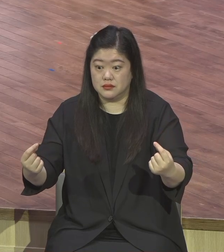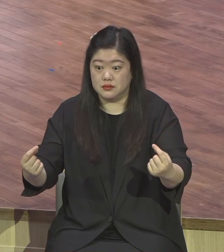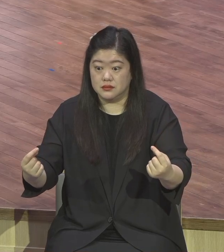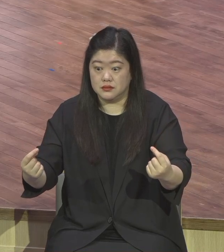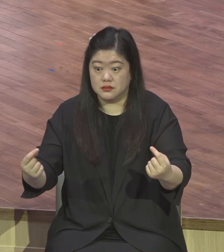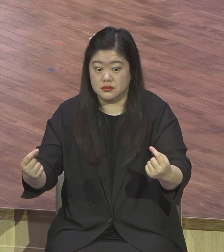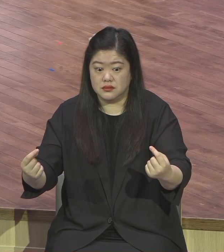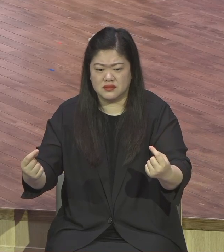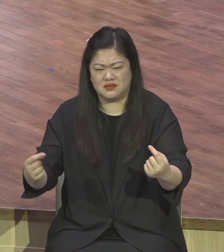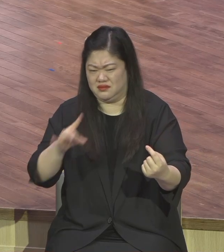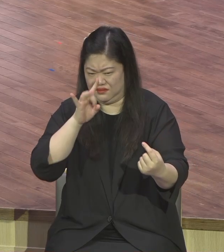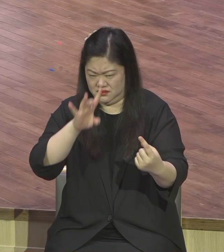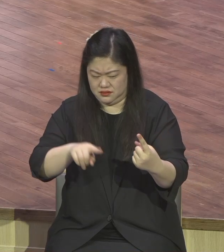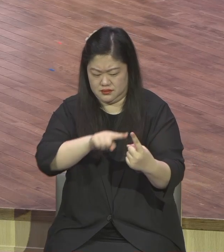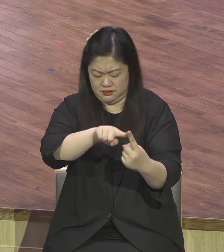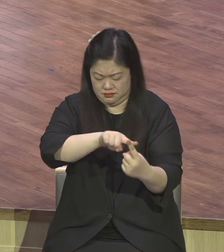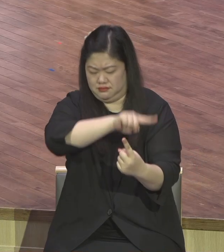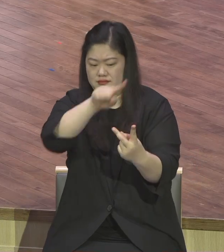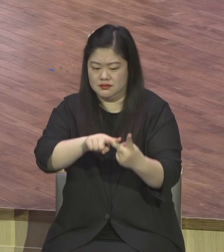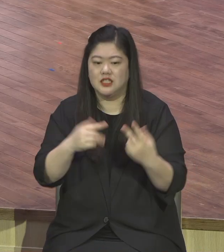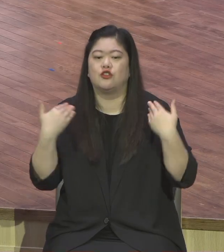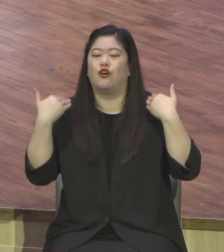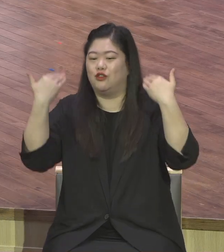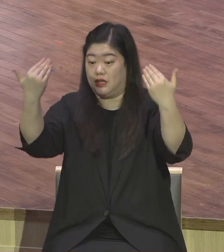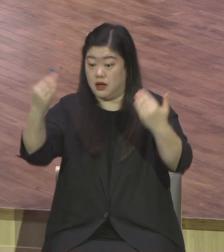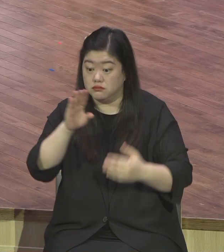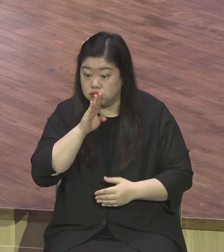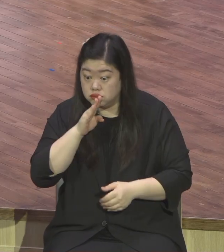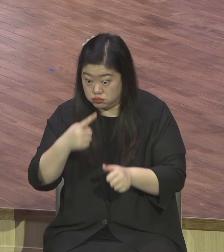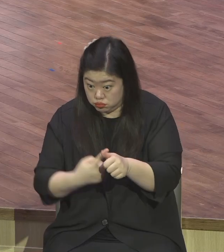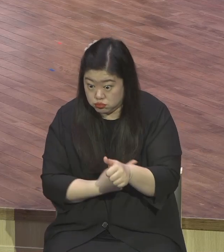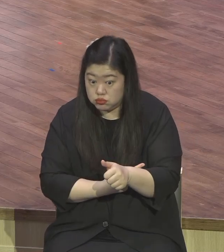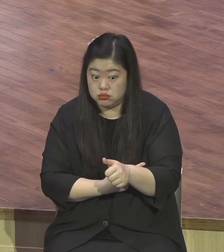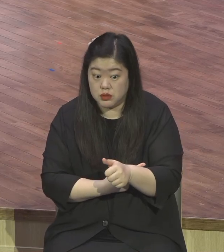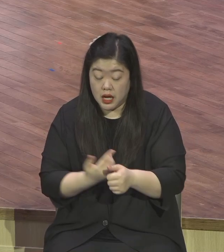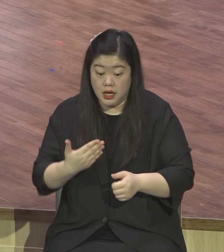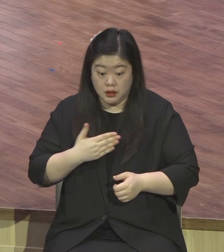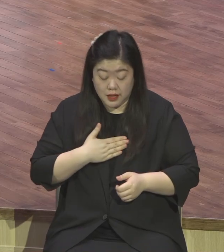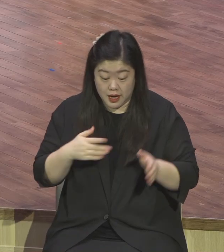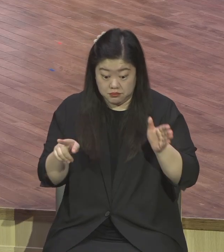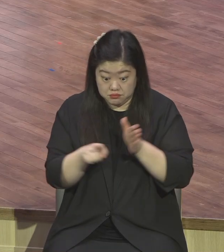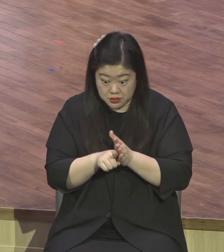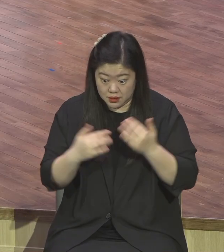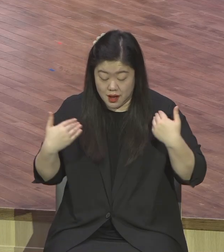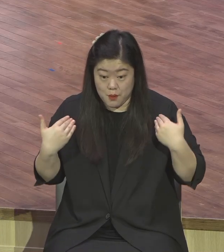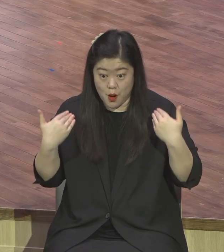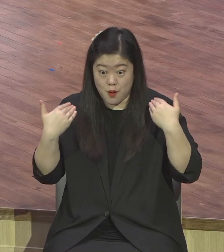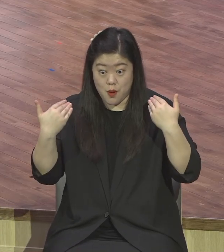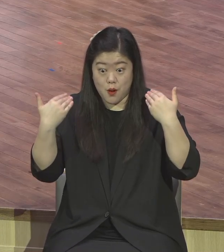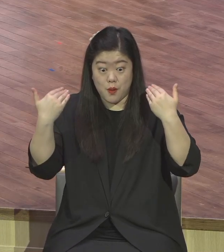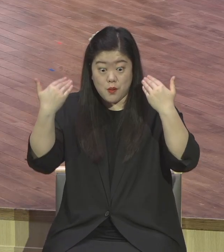되지요. 성경적인 신앙생활 안 하고 있다는 거예요. 성장이 됐으면 그 다음 뭐요? 열매를 맺게 돼요 열매를